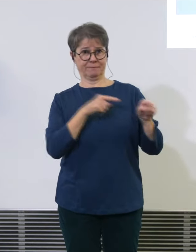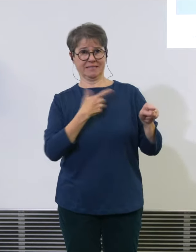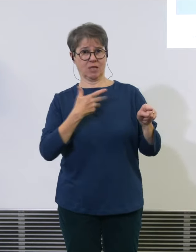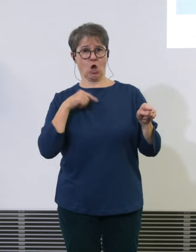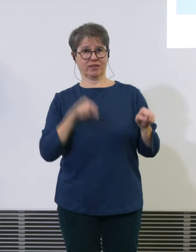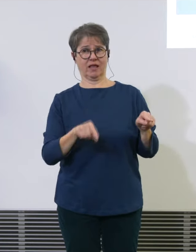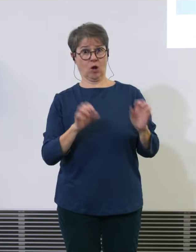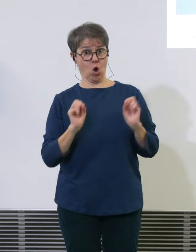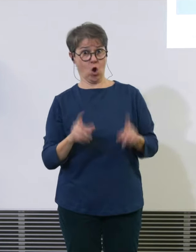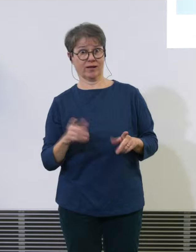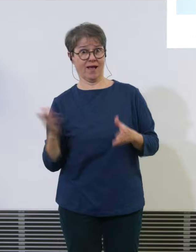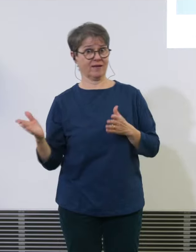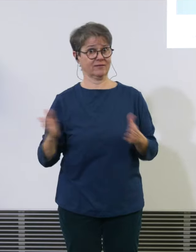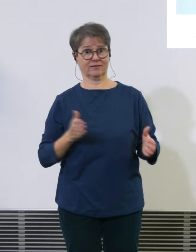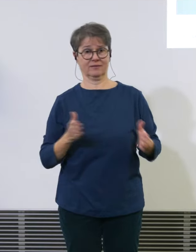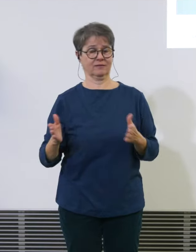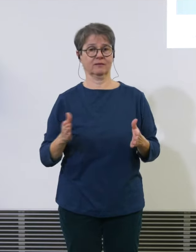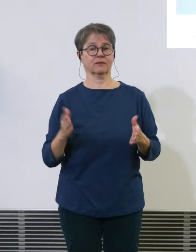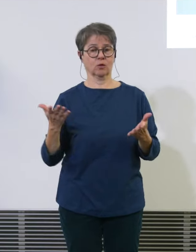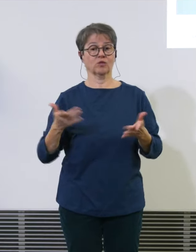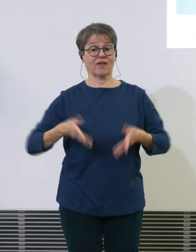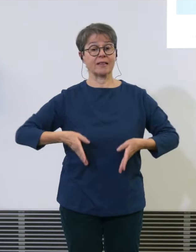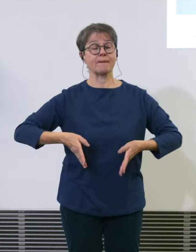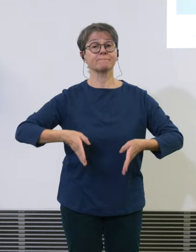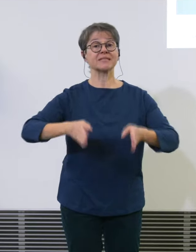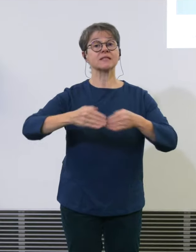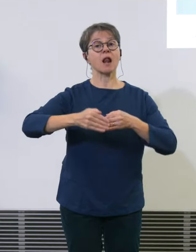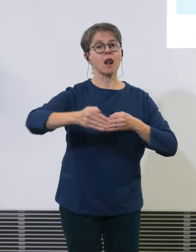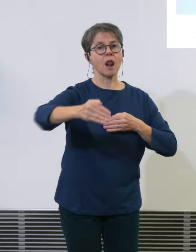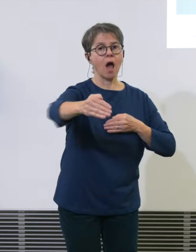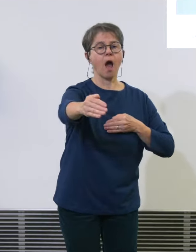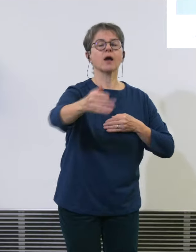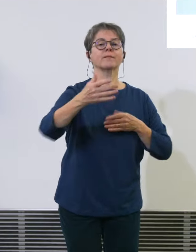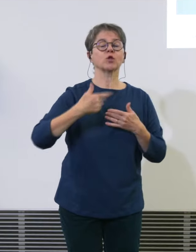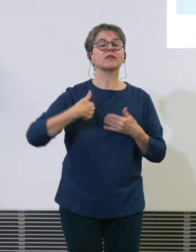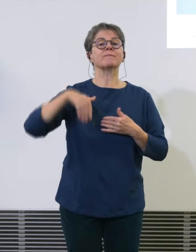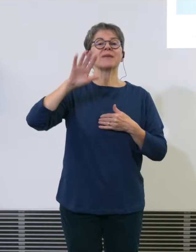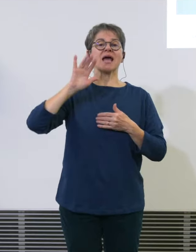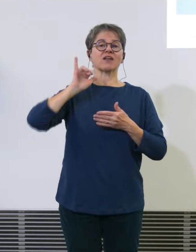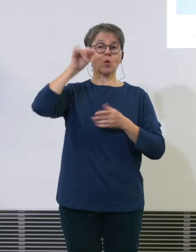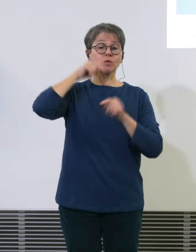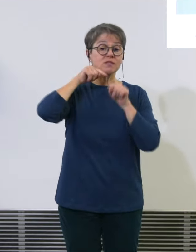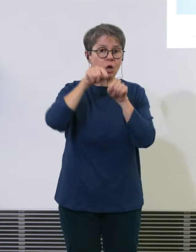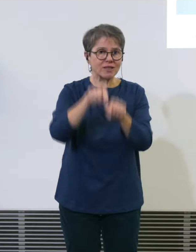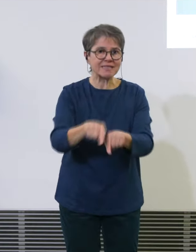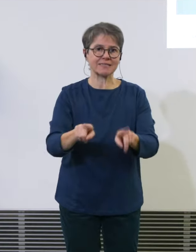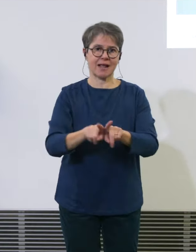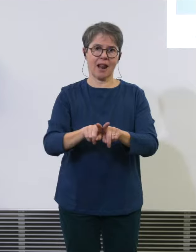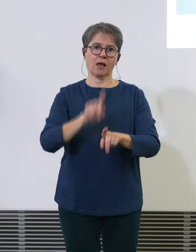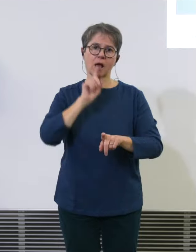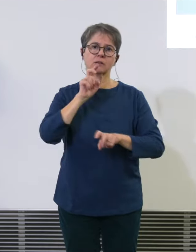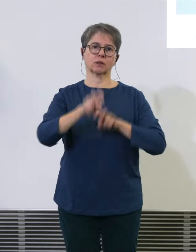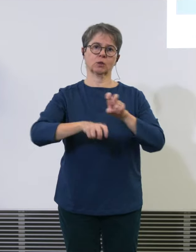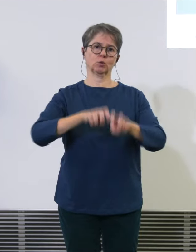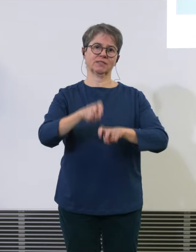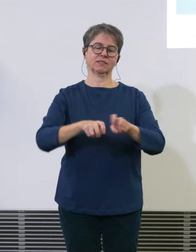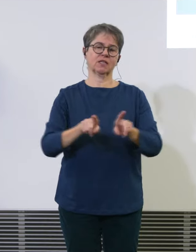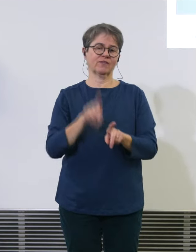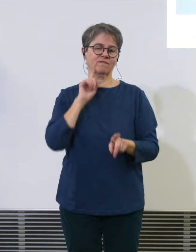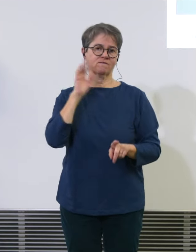können sie brauchen und desto stabiler werden wie vorhin Alex Pristel erklärt hat die ganze Betriebskonzept in Zürich